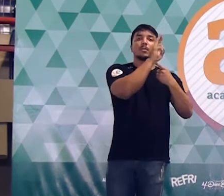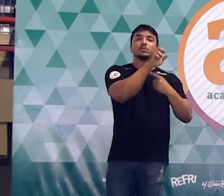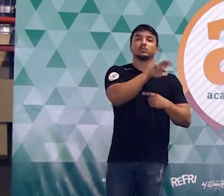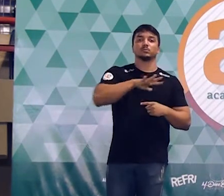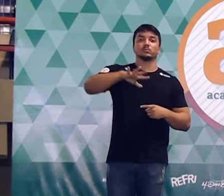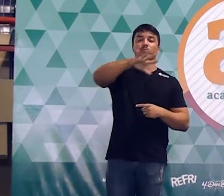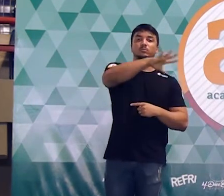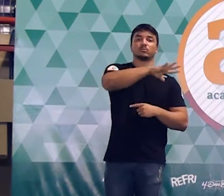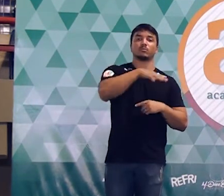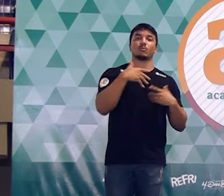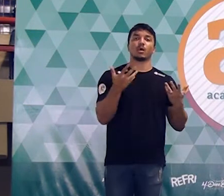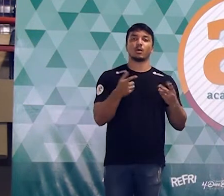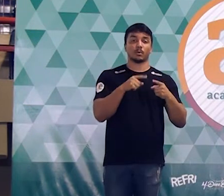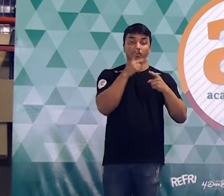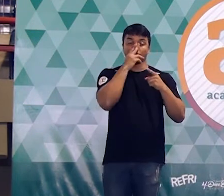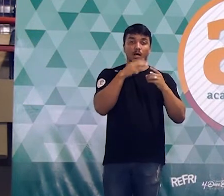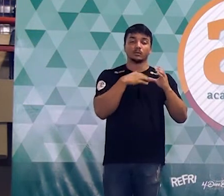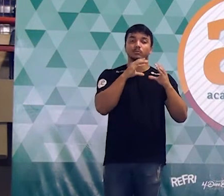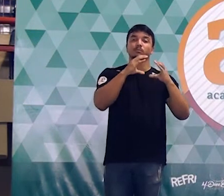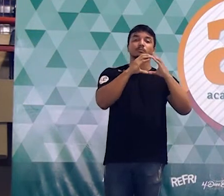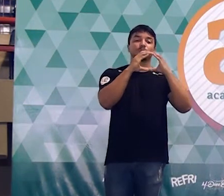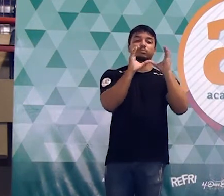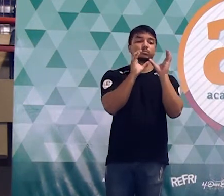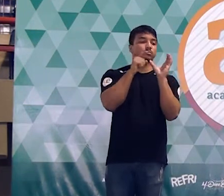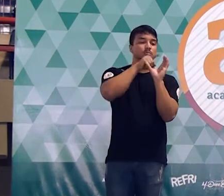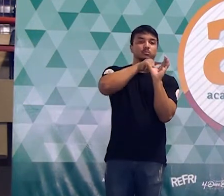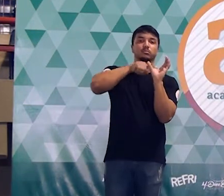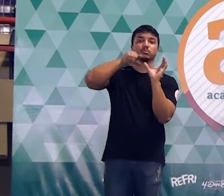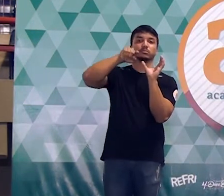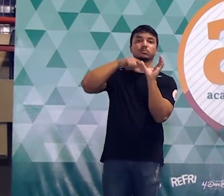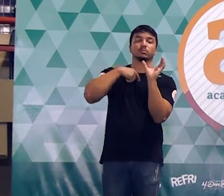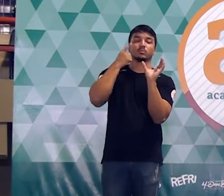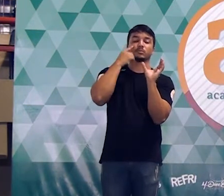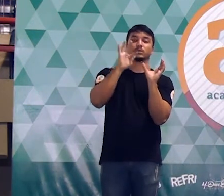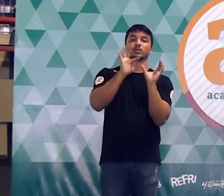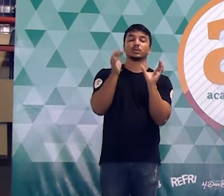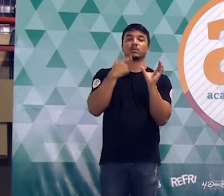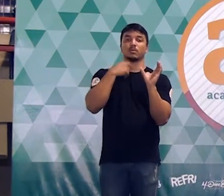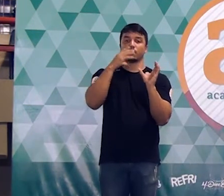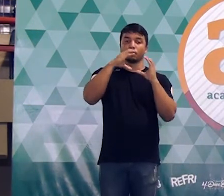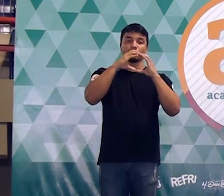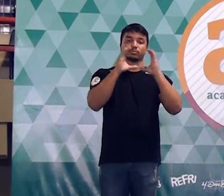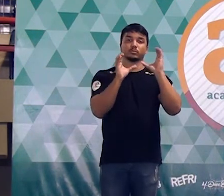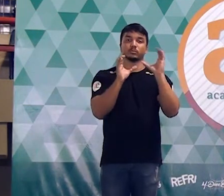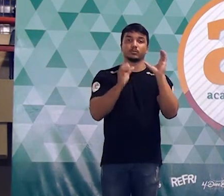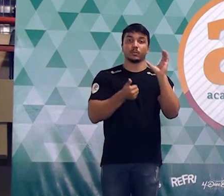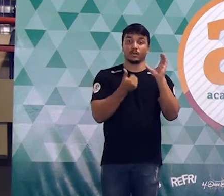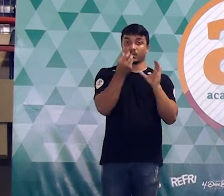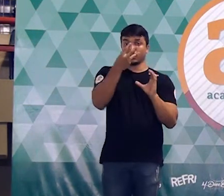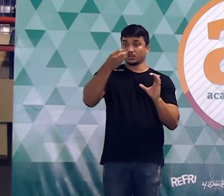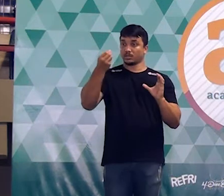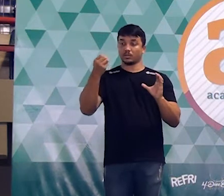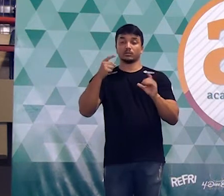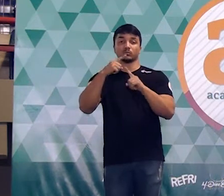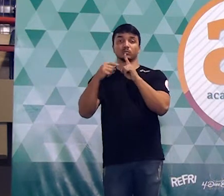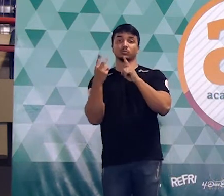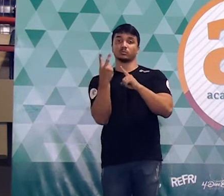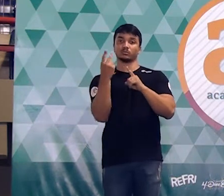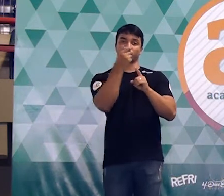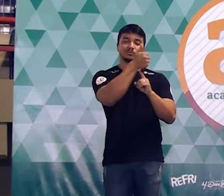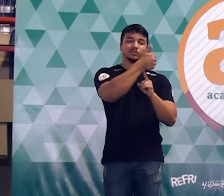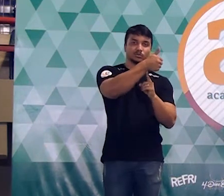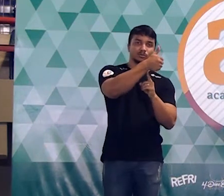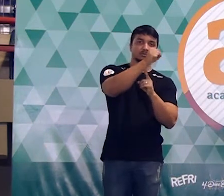para um círculo todo? Metade. Um círculo todo dá volta, 360? Então, se eu juntar os três setores,